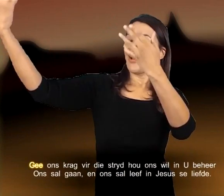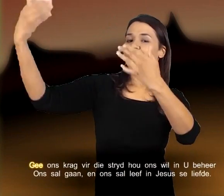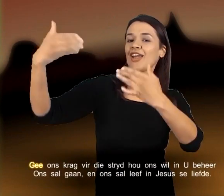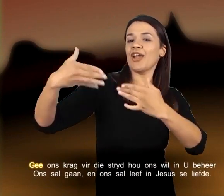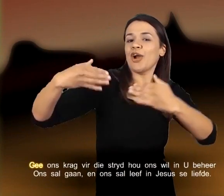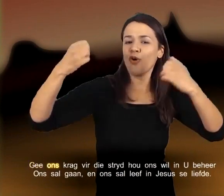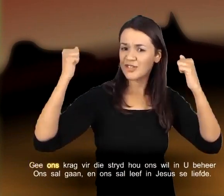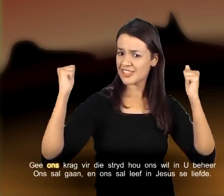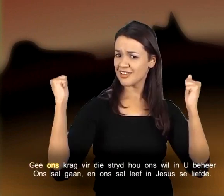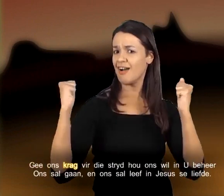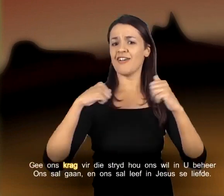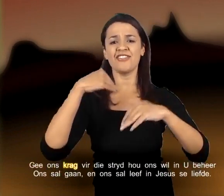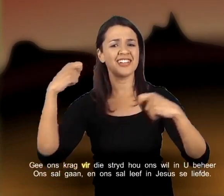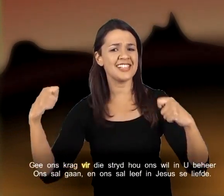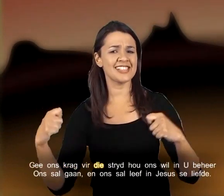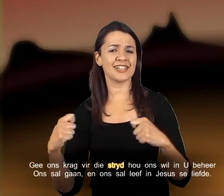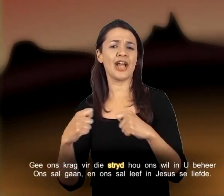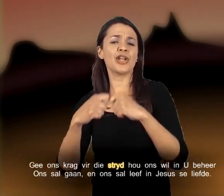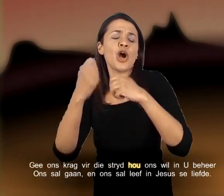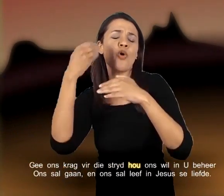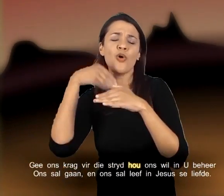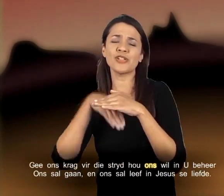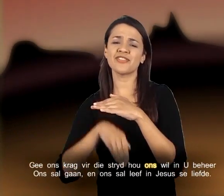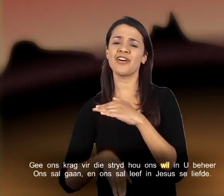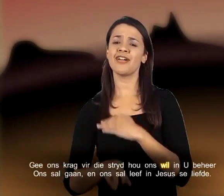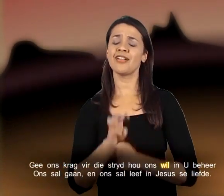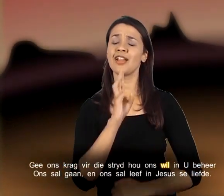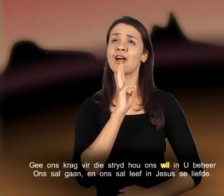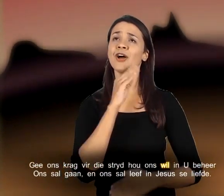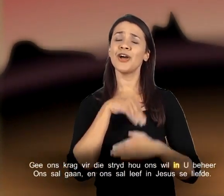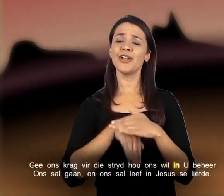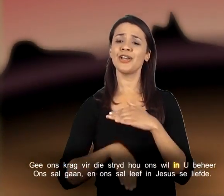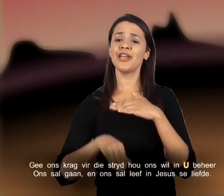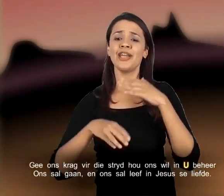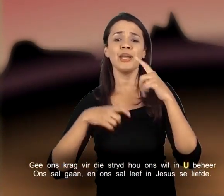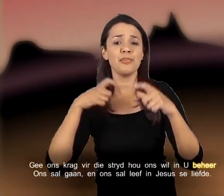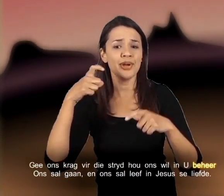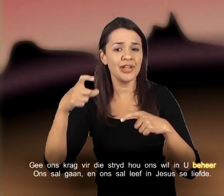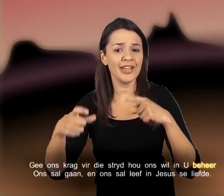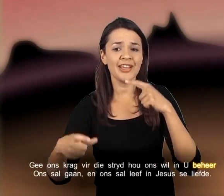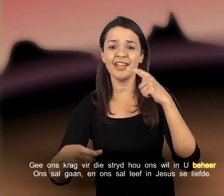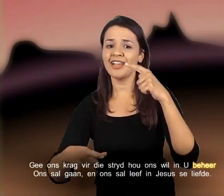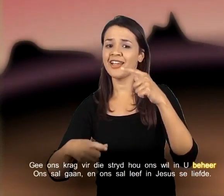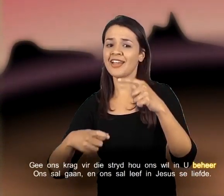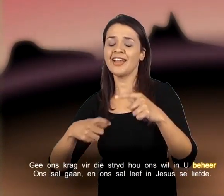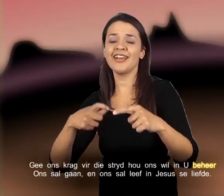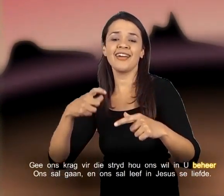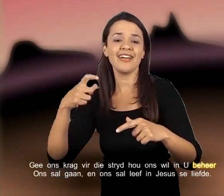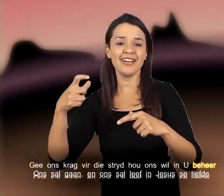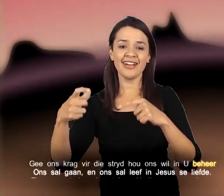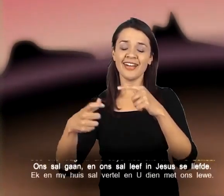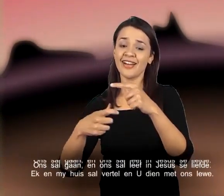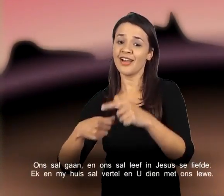Gee ons kracht vir die strijd Hou ons voel in die beheer